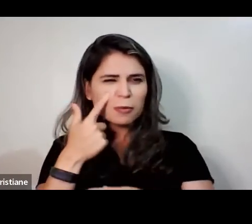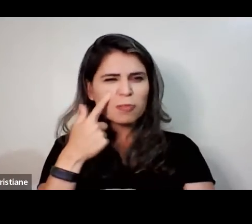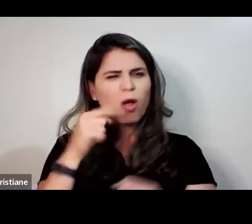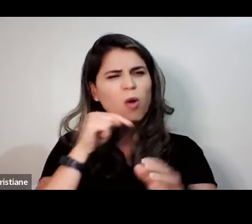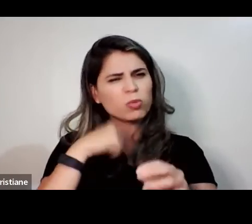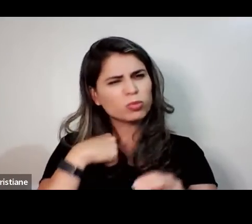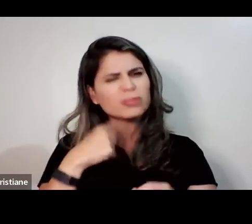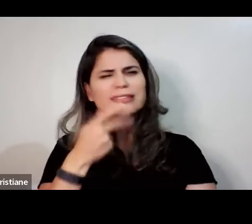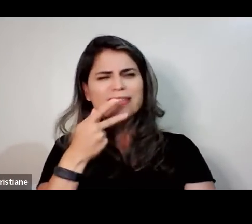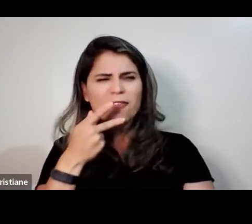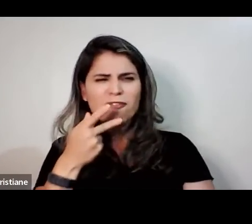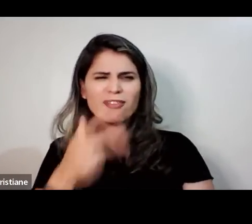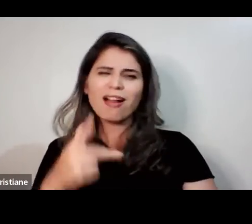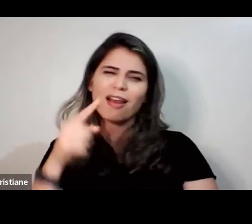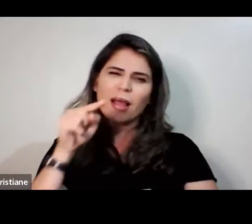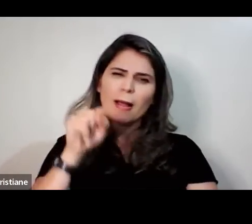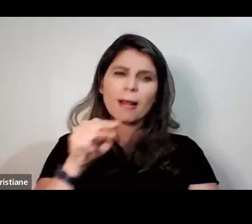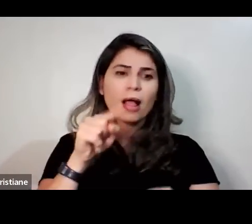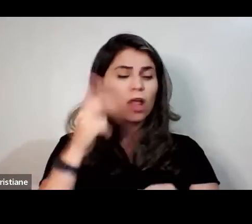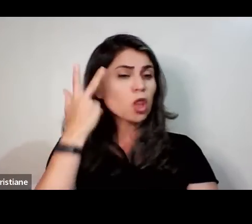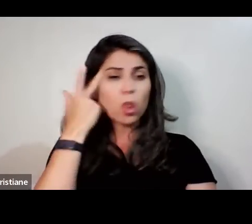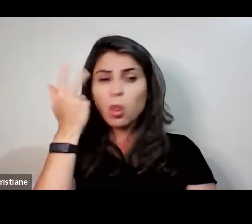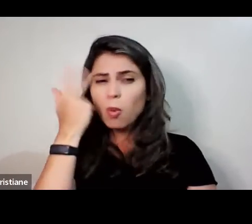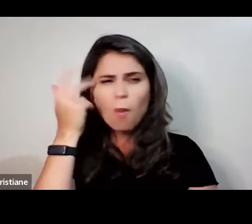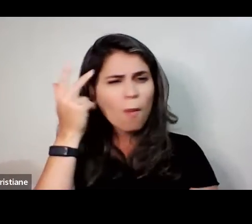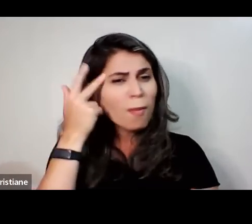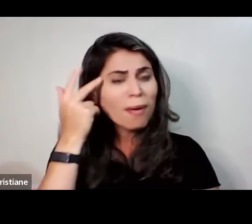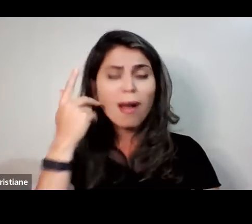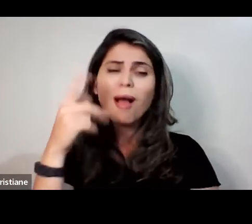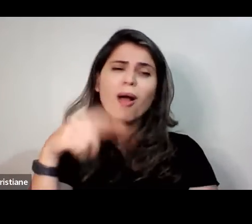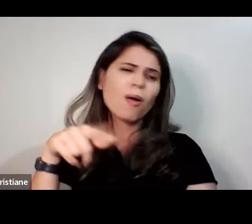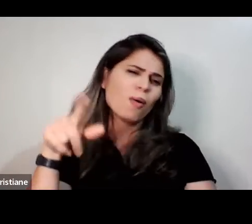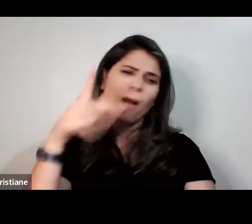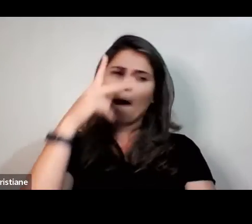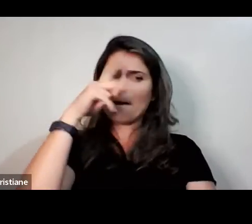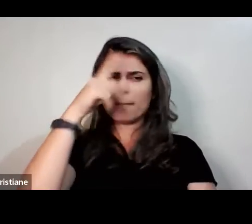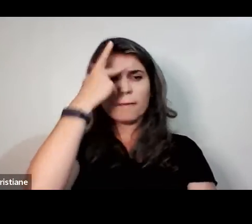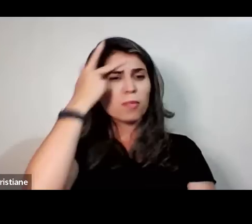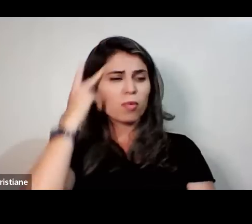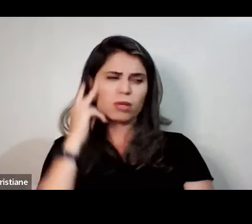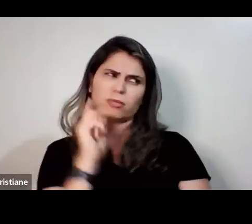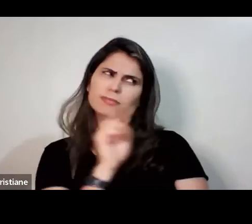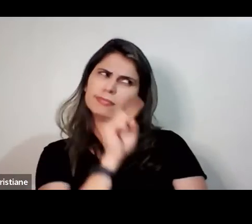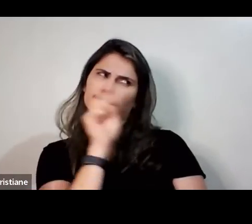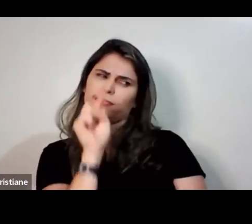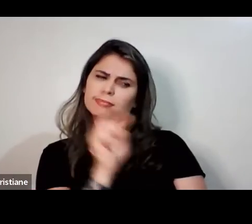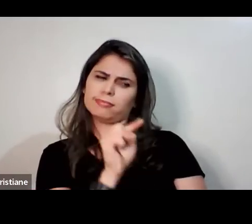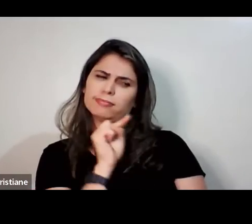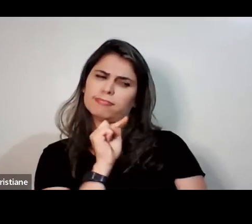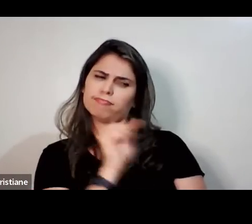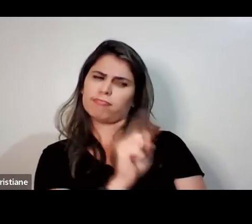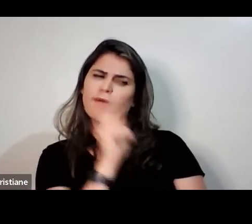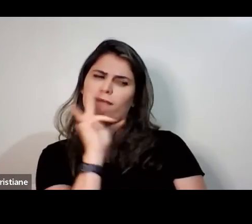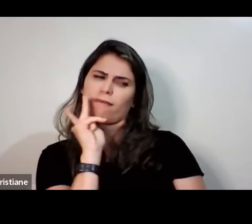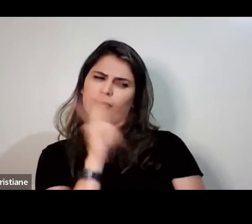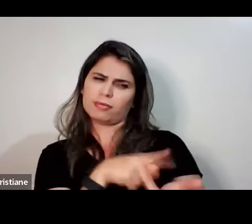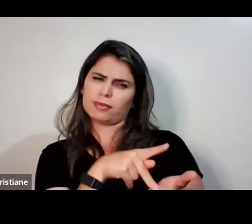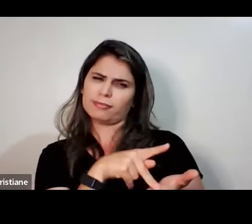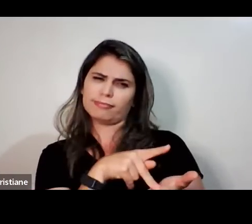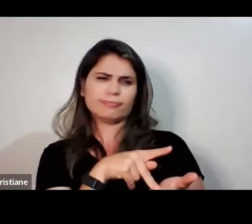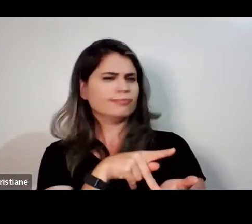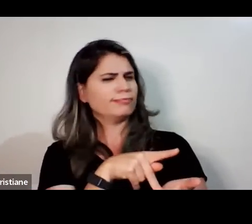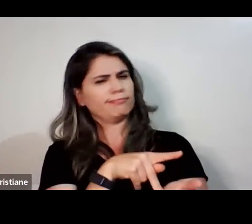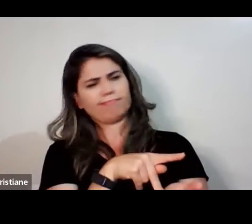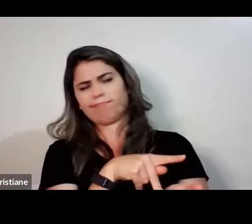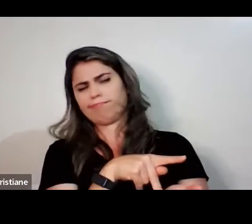é normal você ficar, será que é verdade tudo isso? É normal